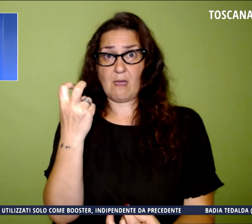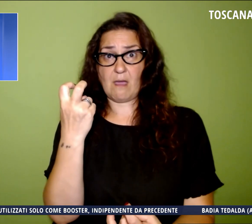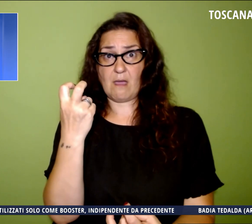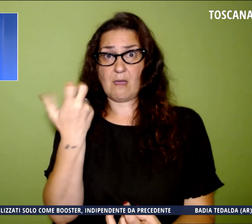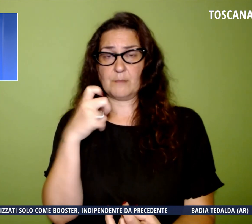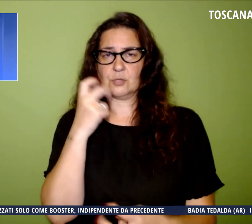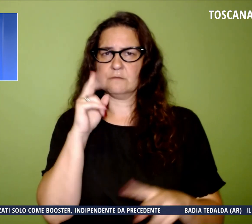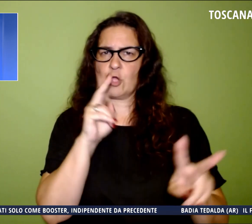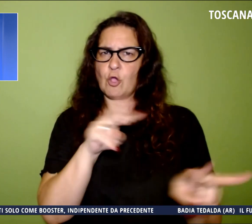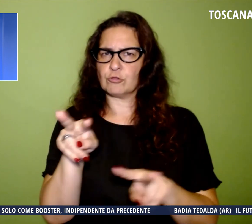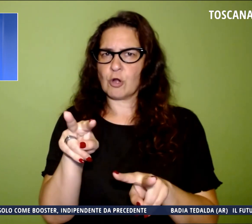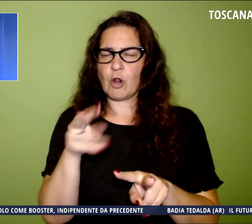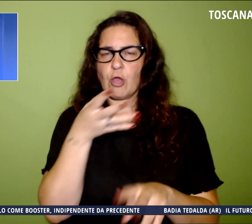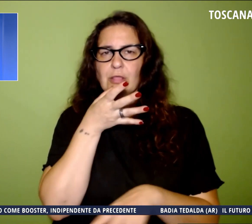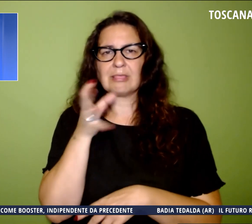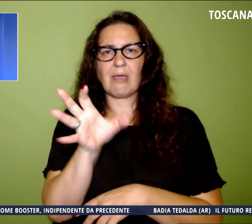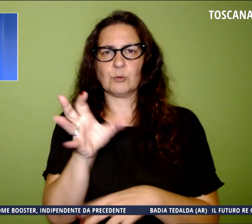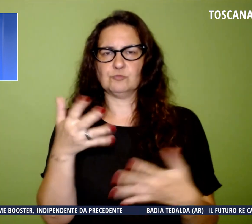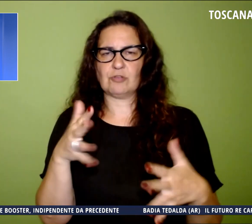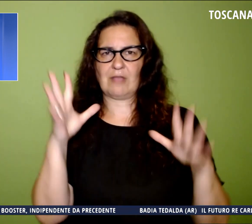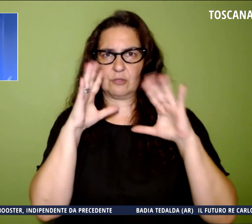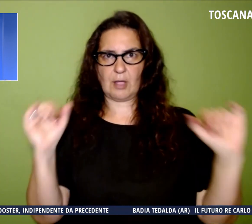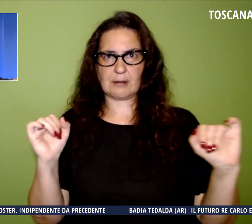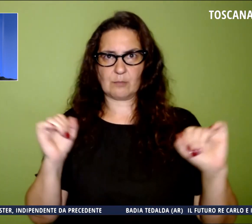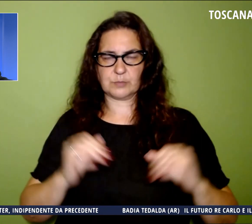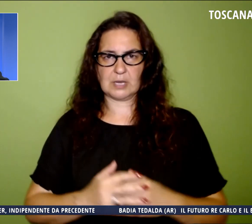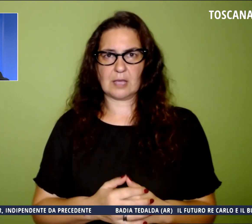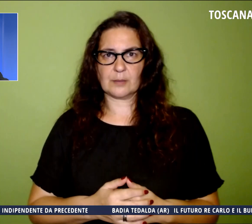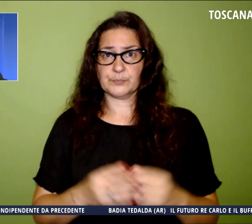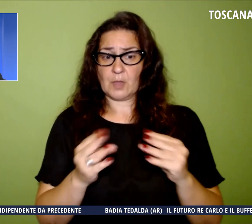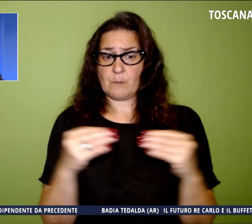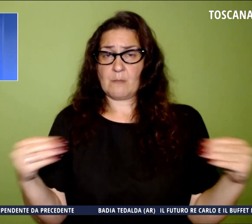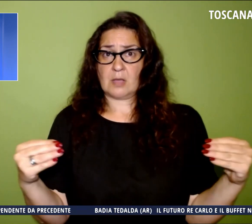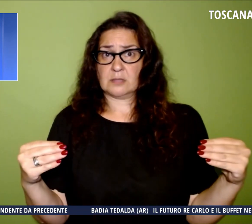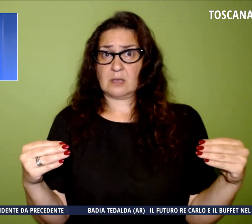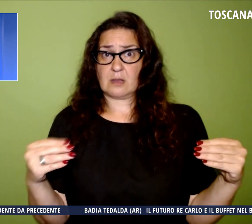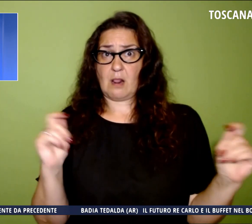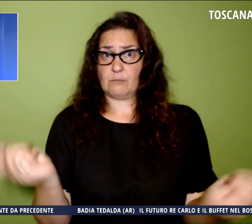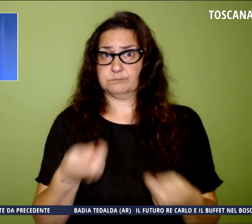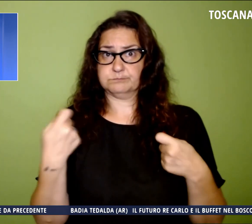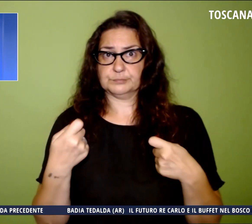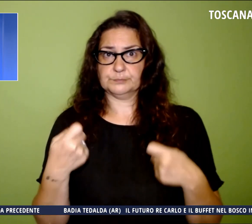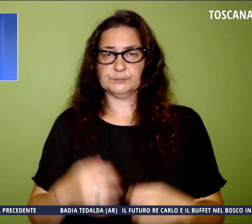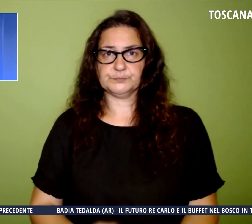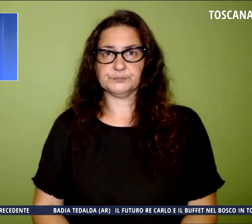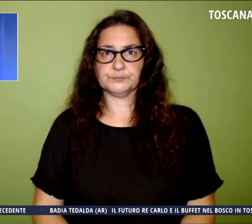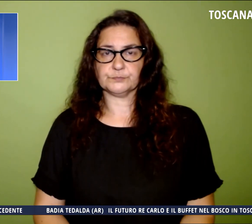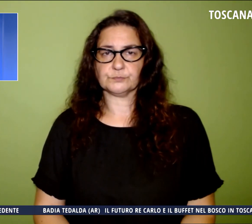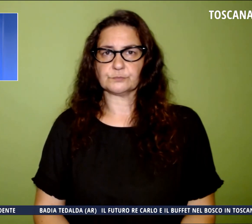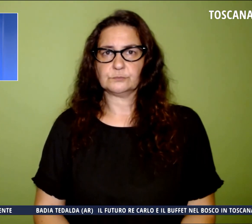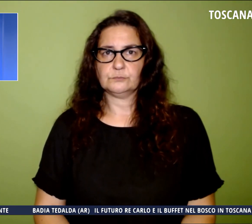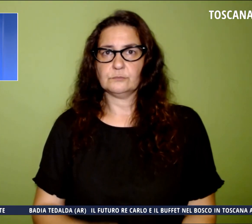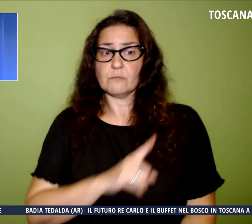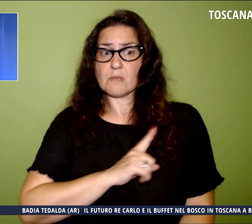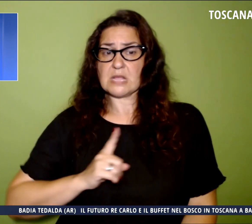denunciati dai carabinieri. Il materiale è stato sottoposto a sequestro. Secondo i militari, il gruppo è stato fermato